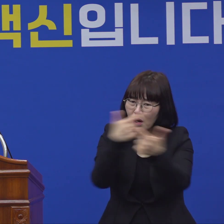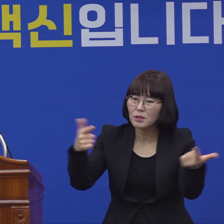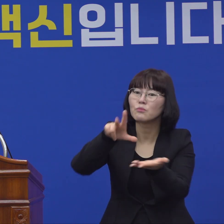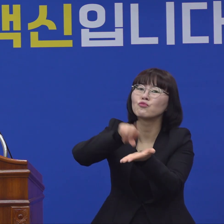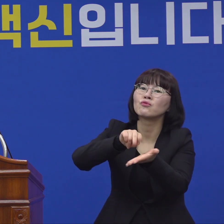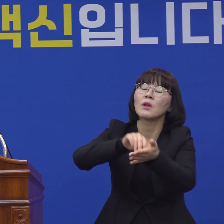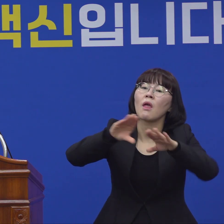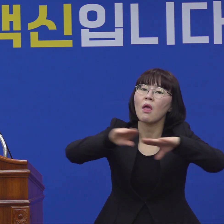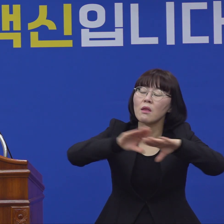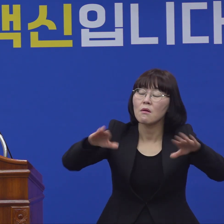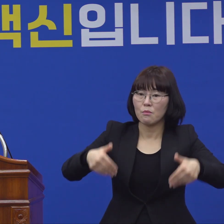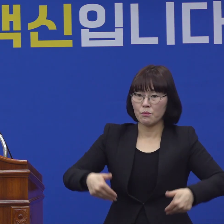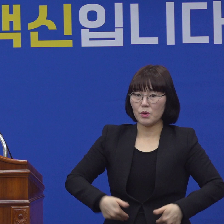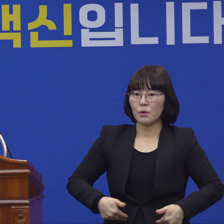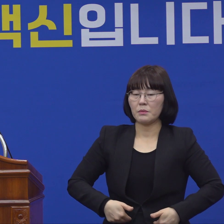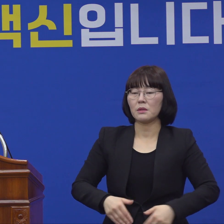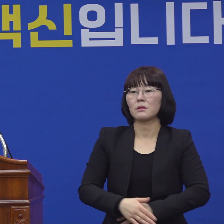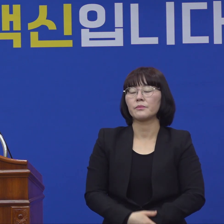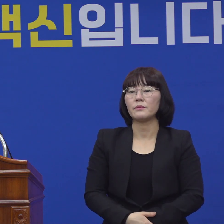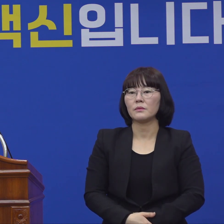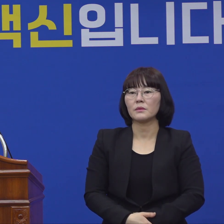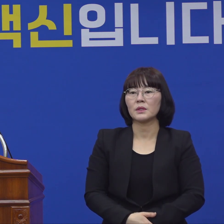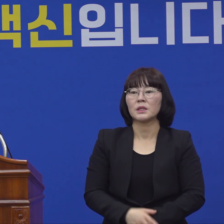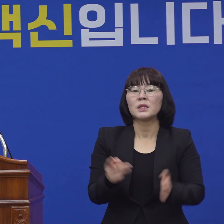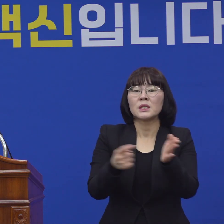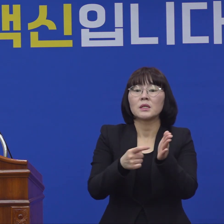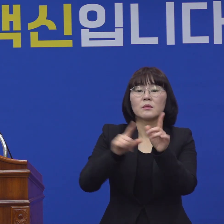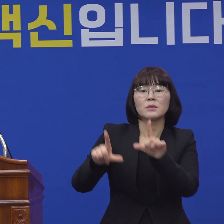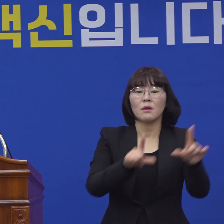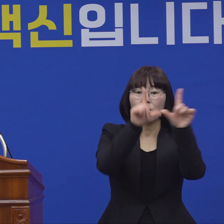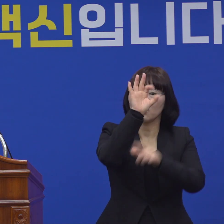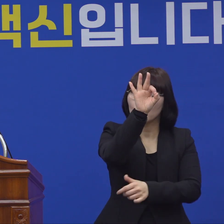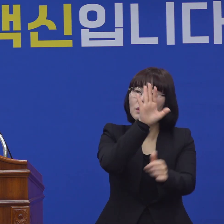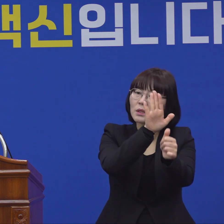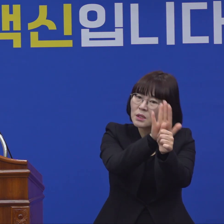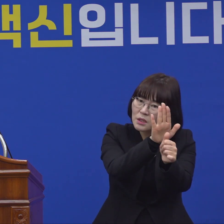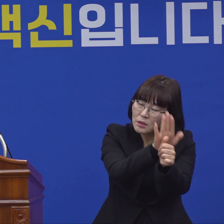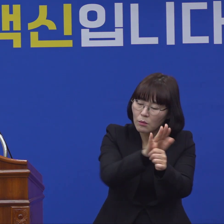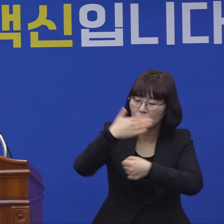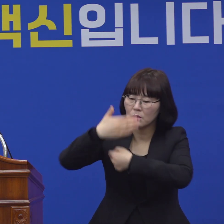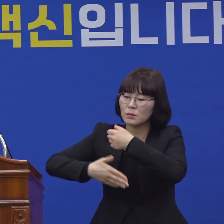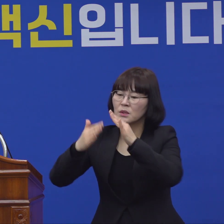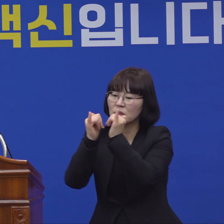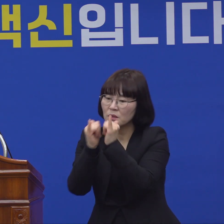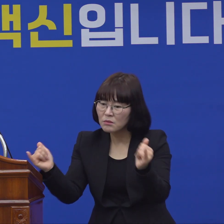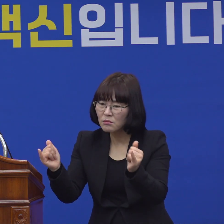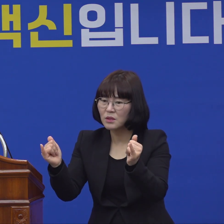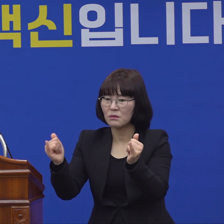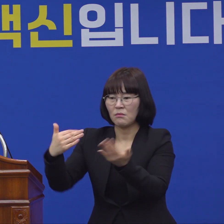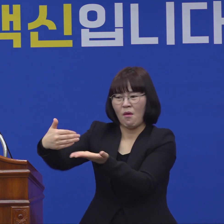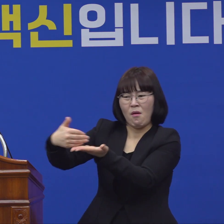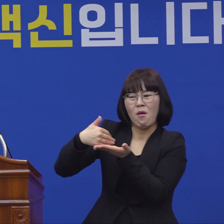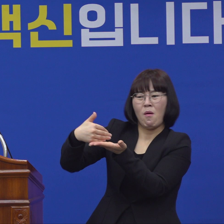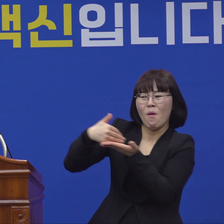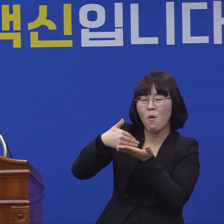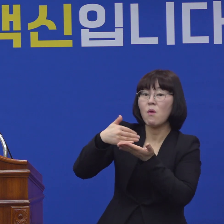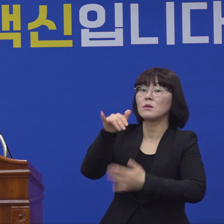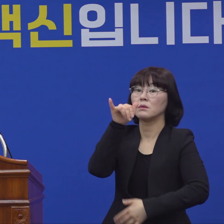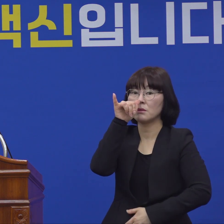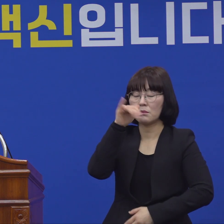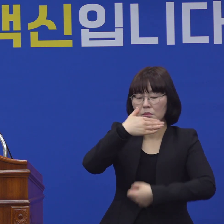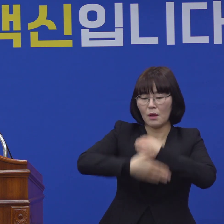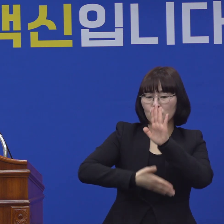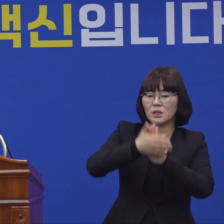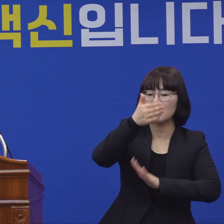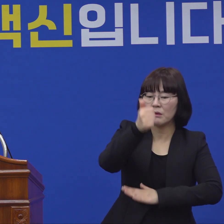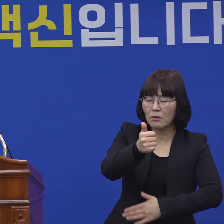말씀 주신 대로 긴급 생계비 지원과 관련해서도 많은 시민들의 의견이 있습니다. 아마 시장님께서 이런